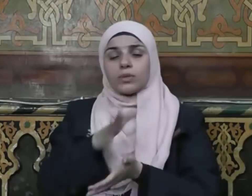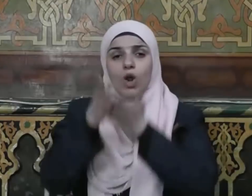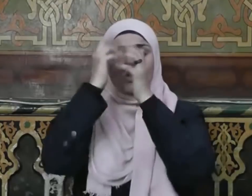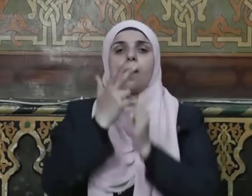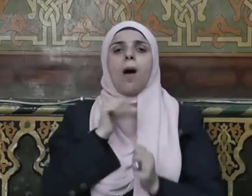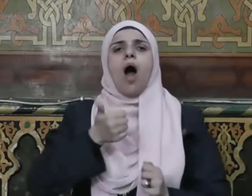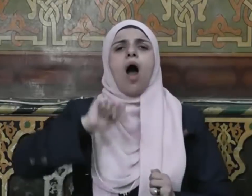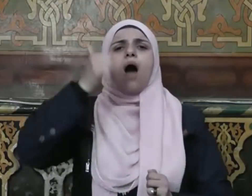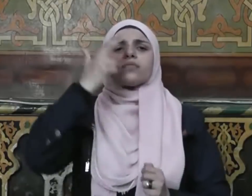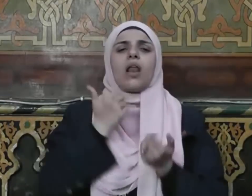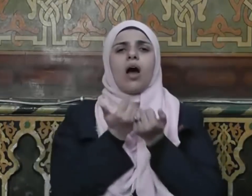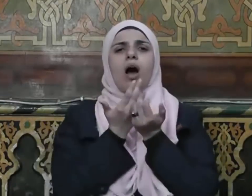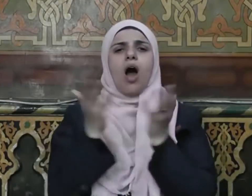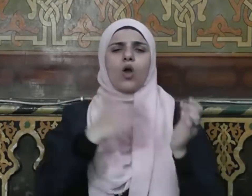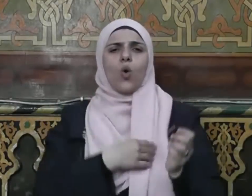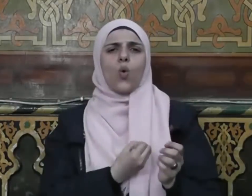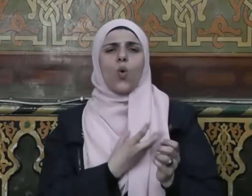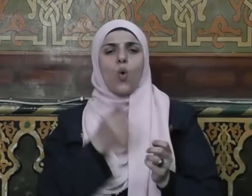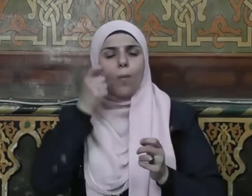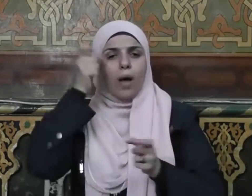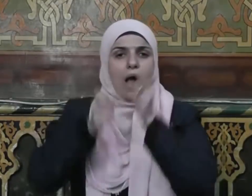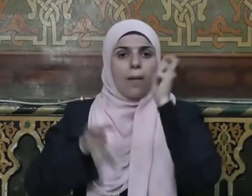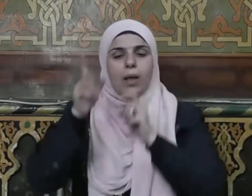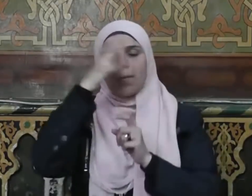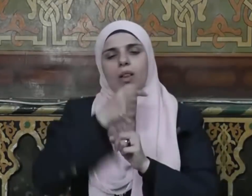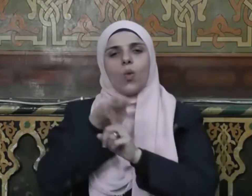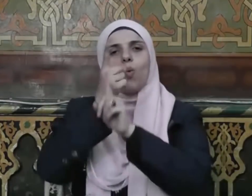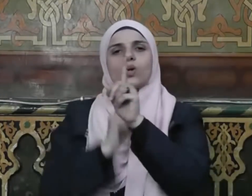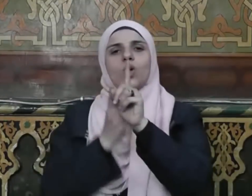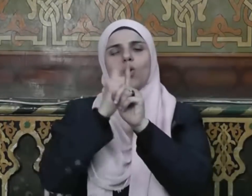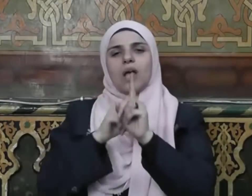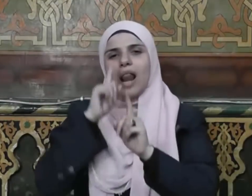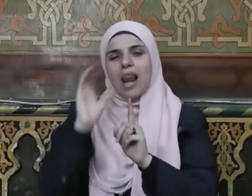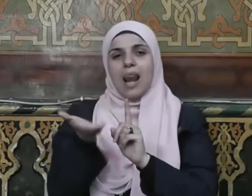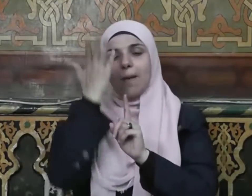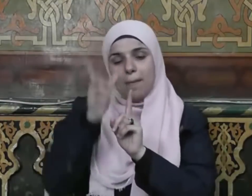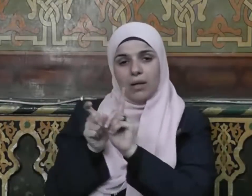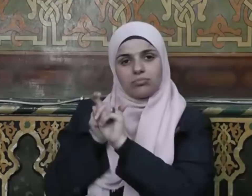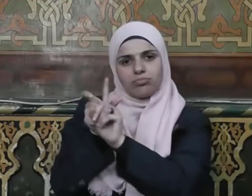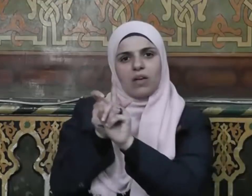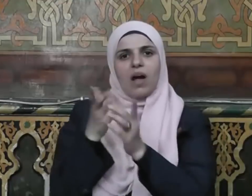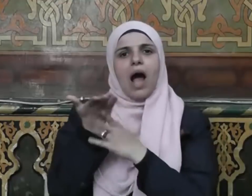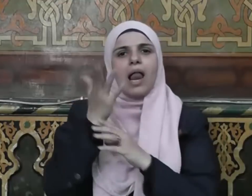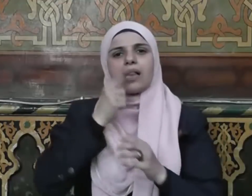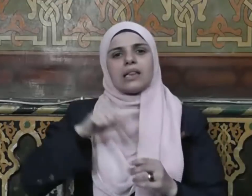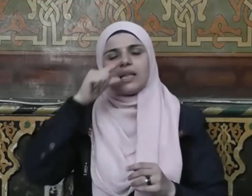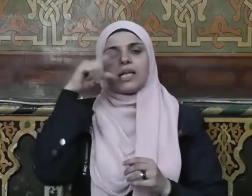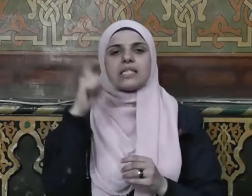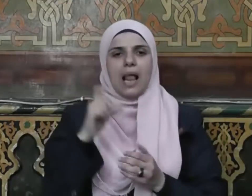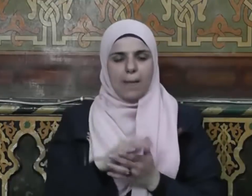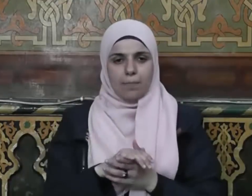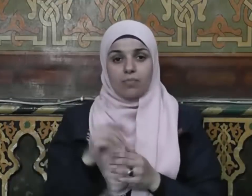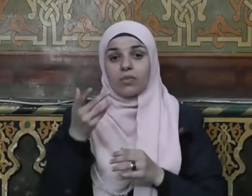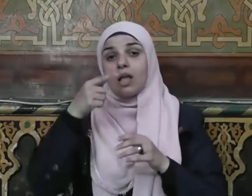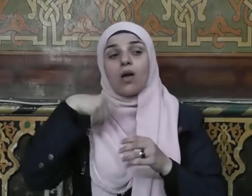قلوب العباد فجعلهم موزراء نبيه يدافعون عن دينه فما رأى